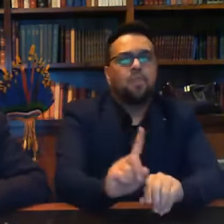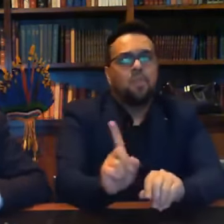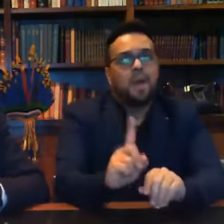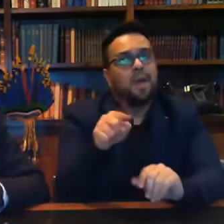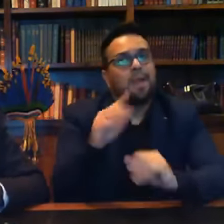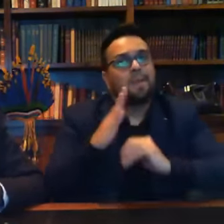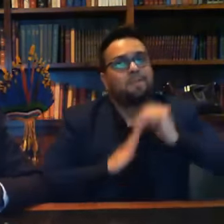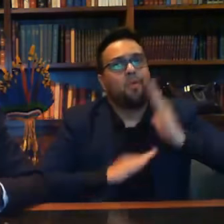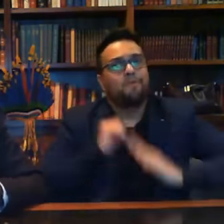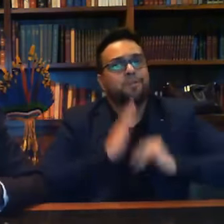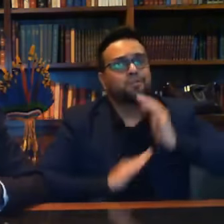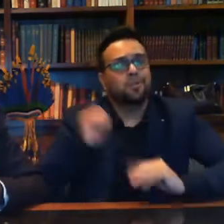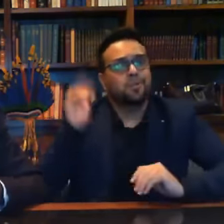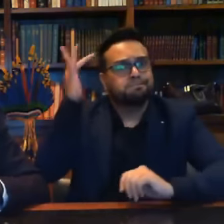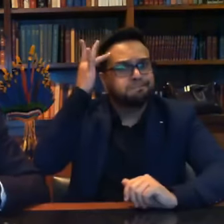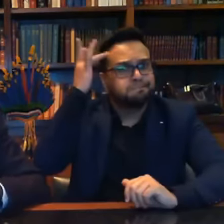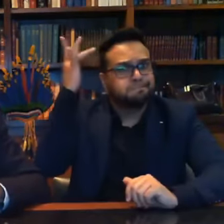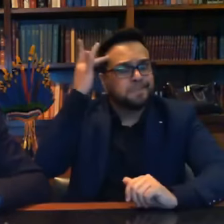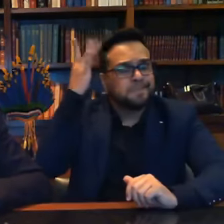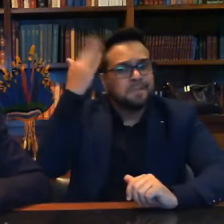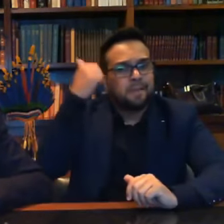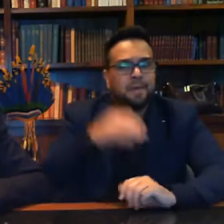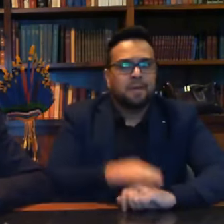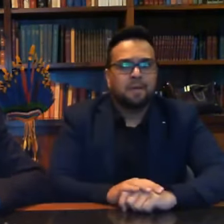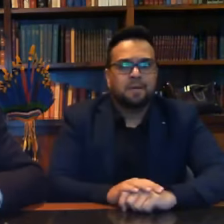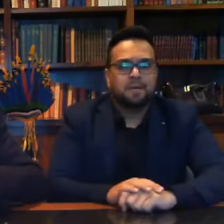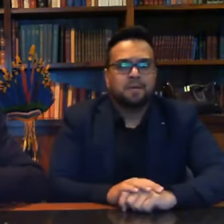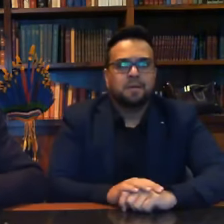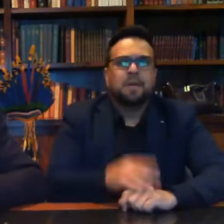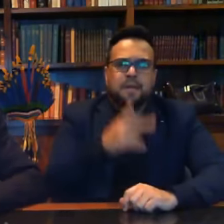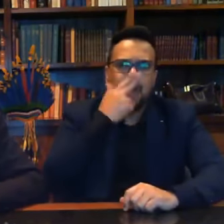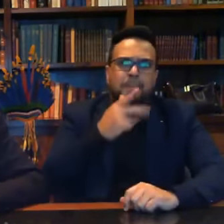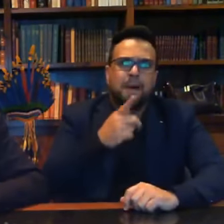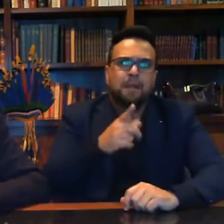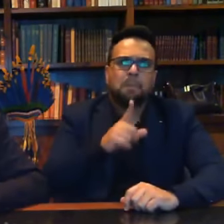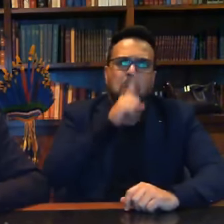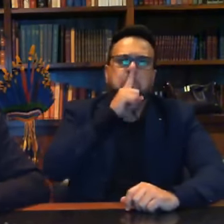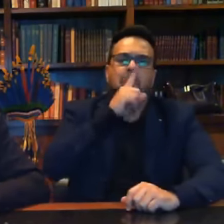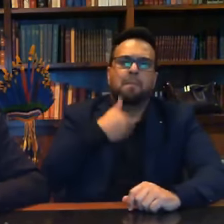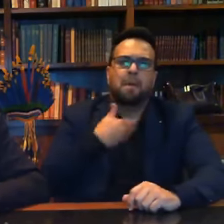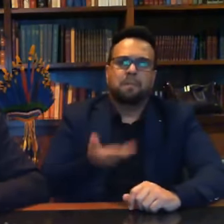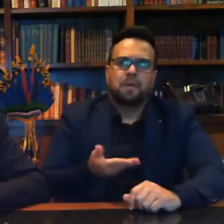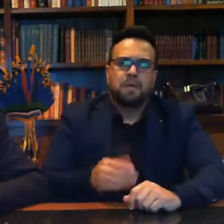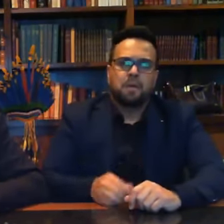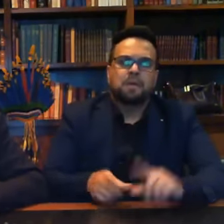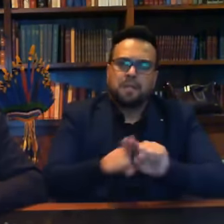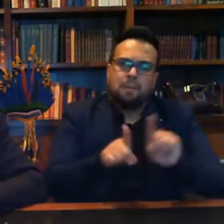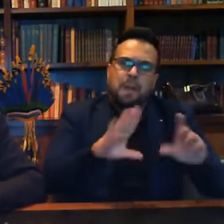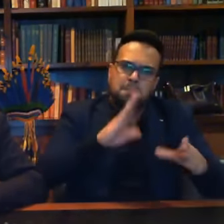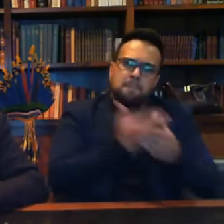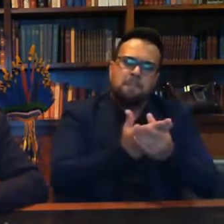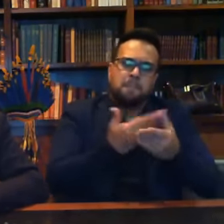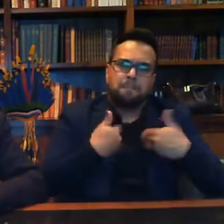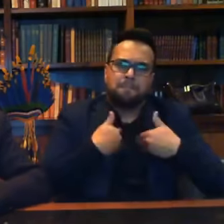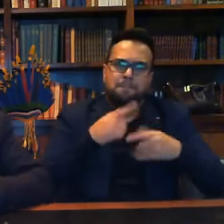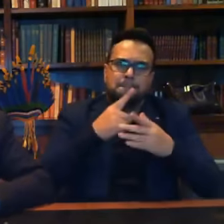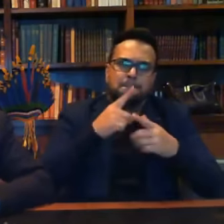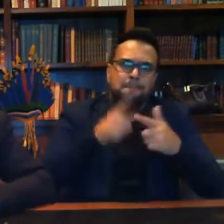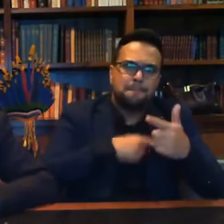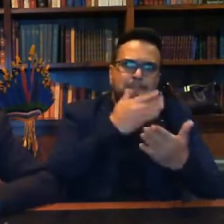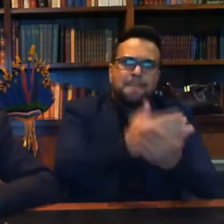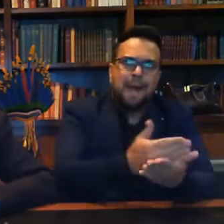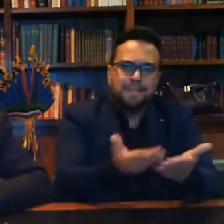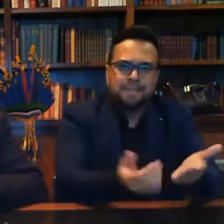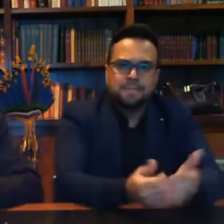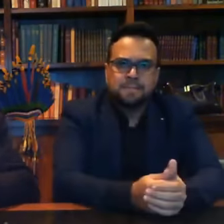o que está acontecendo? Ainda querem nos calar, me botar em inquérito? já vejo aí, jornalista